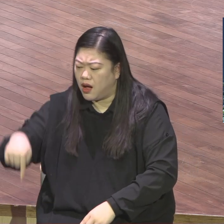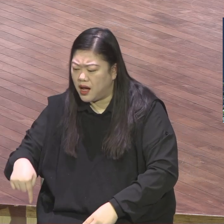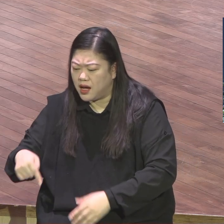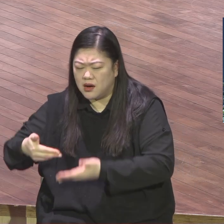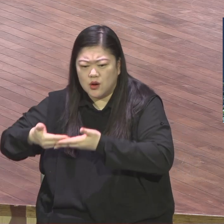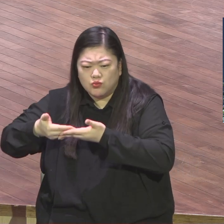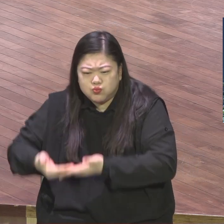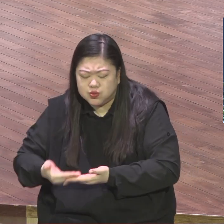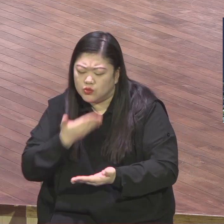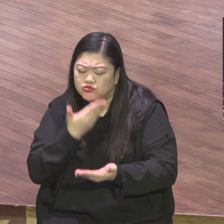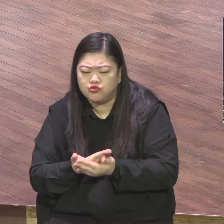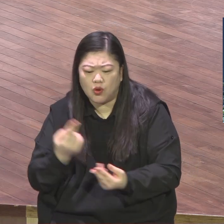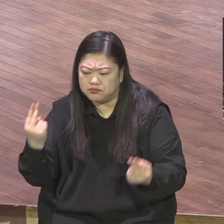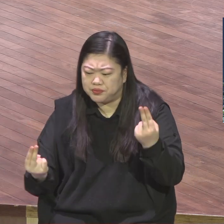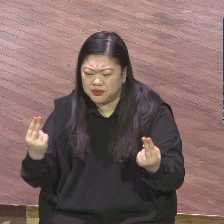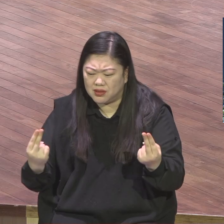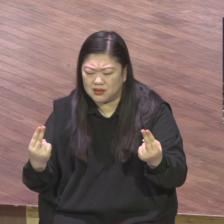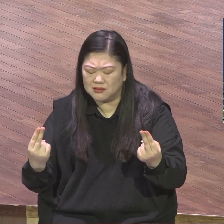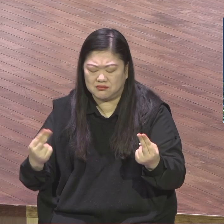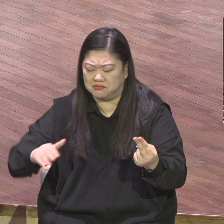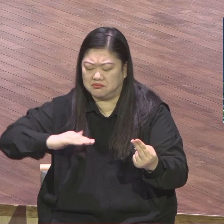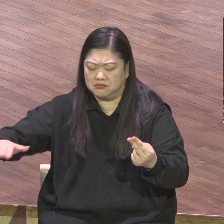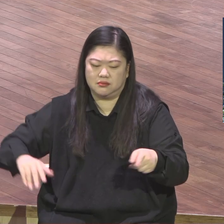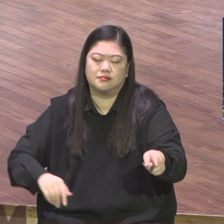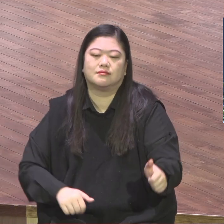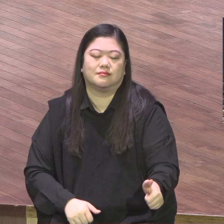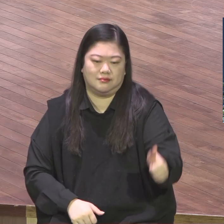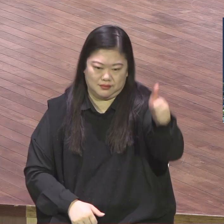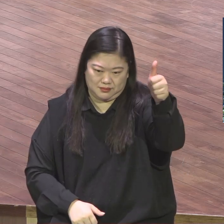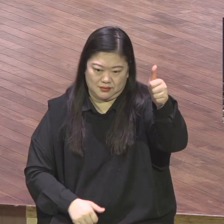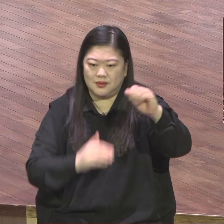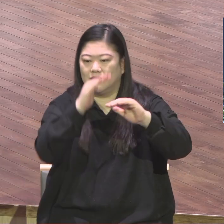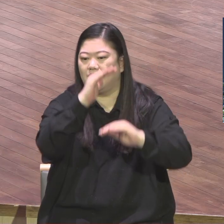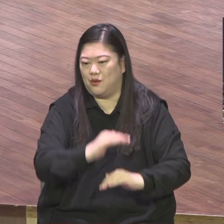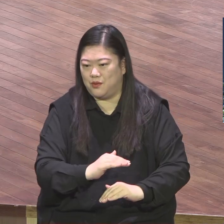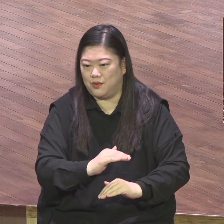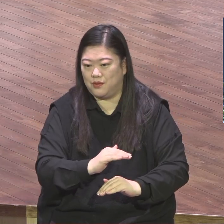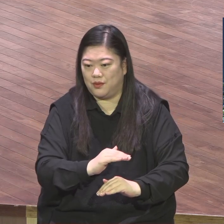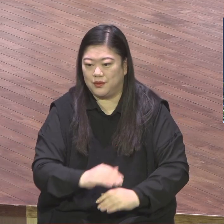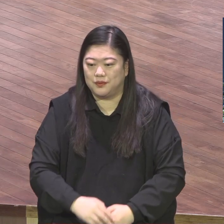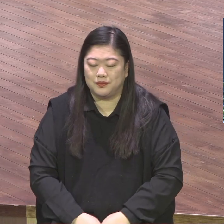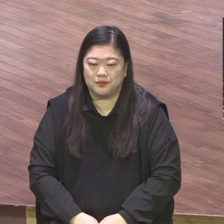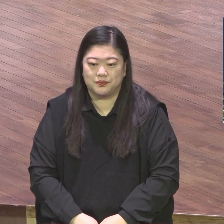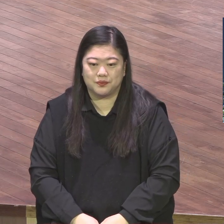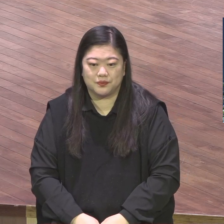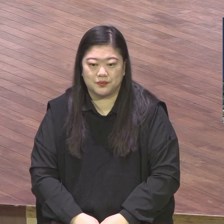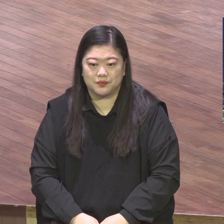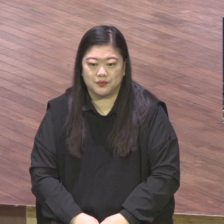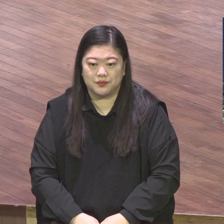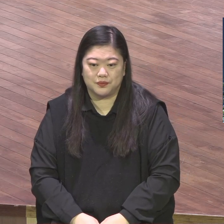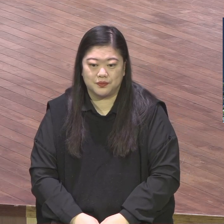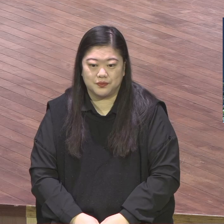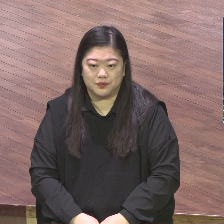통해서 그렇게 말씀 실천하는 이 바울의 삶을 보여주고 있어요. 오늘부터 삶에 볼리